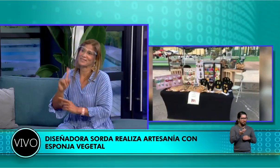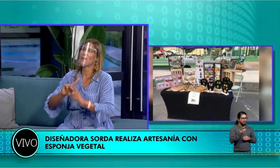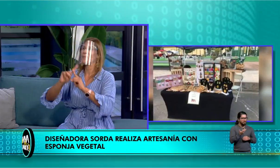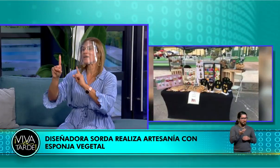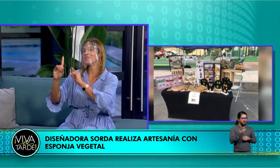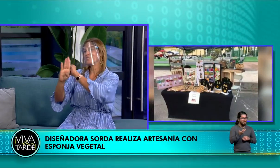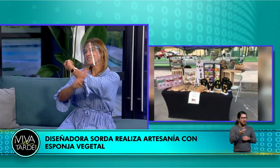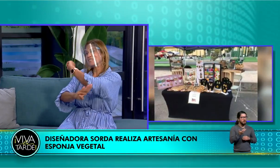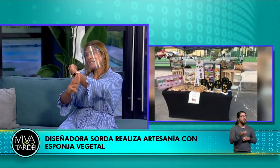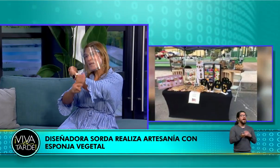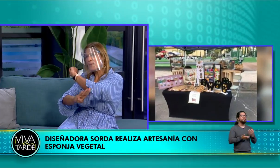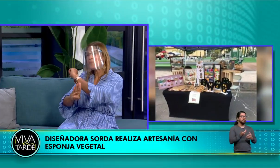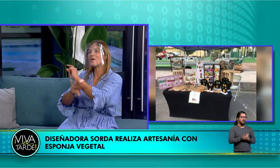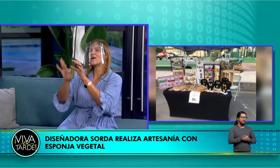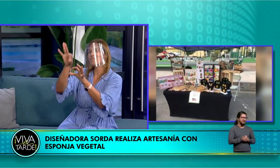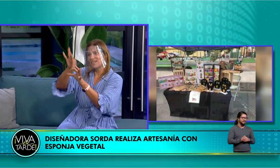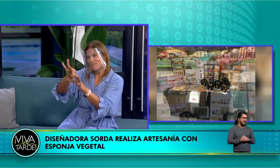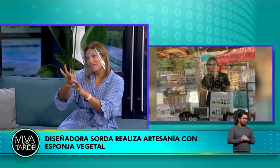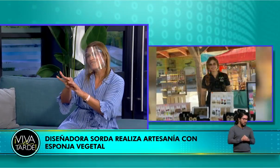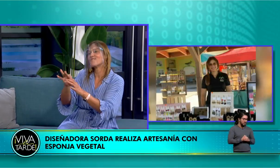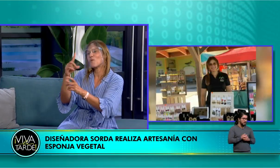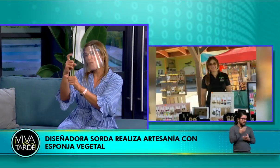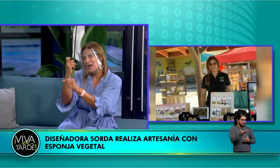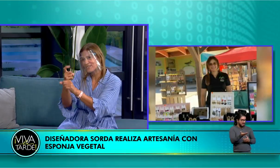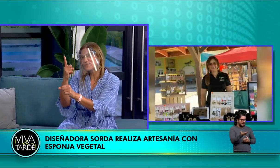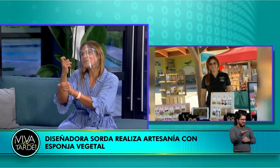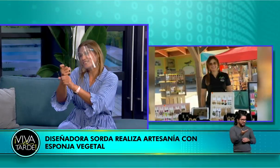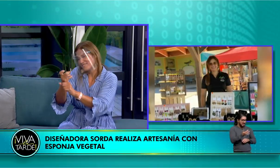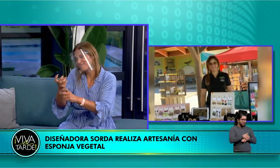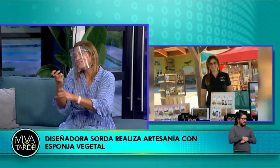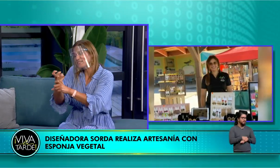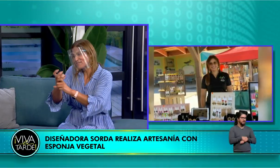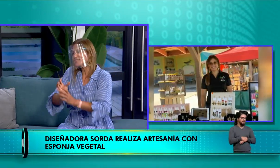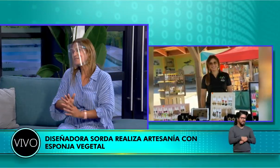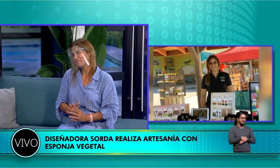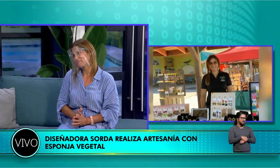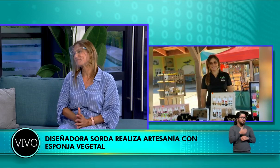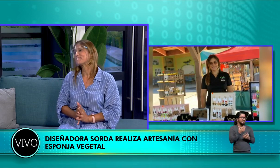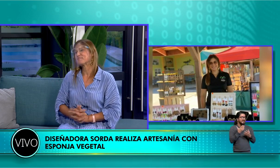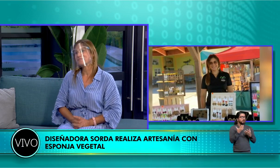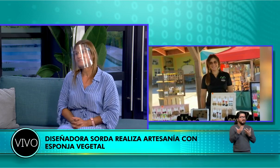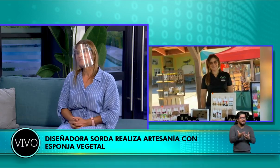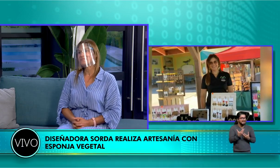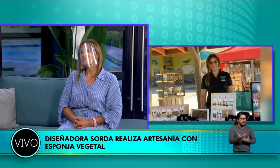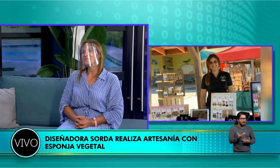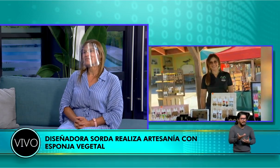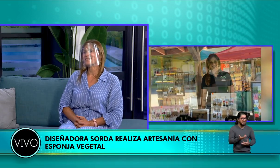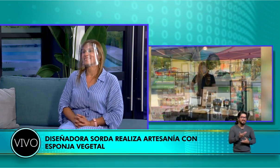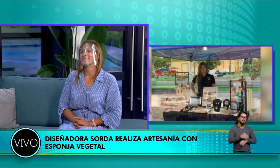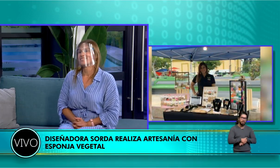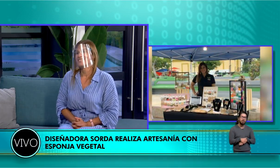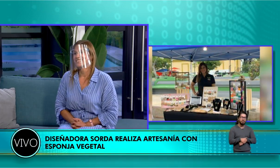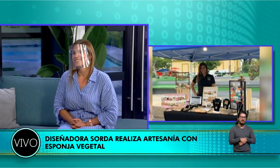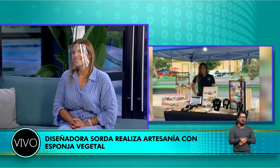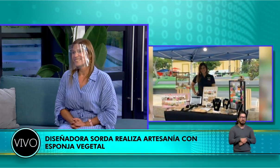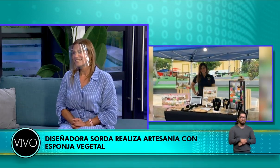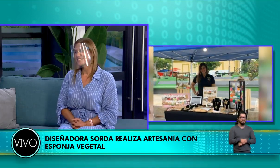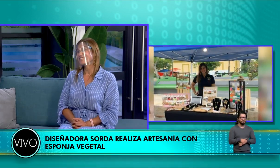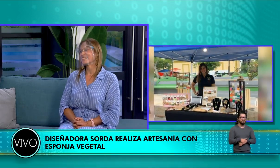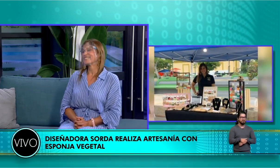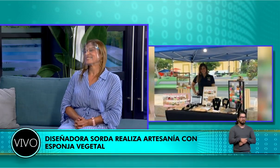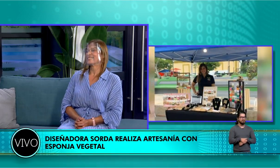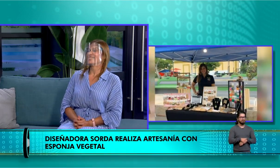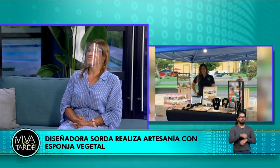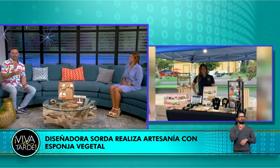Apple con las plantas de las esponjas que utilizó para realizar la esponja porque encontrar la siembra para ellas ha sido un poco complicado.